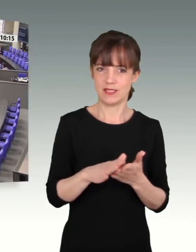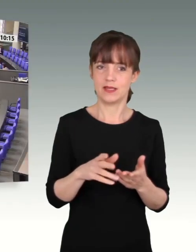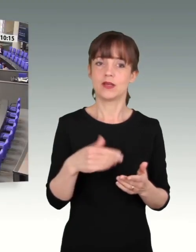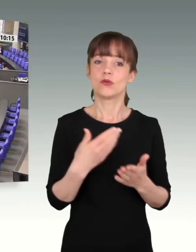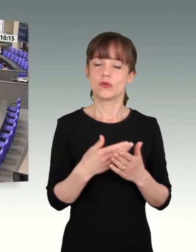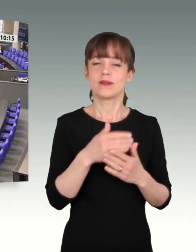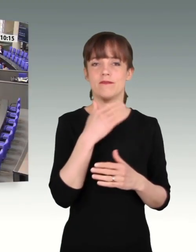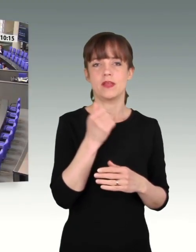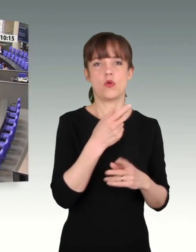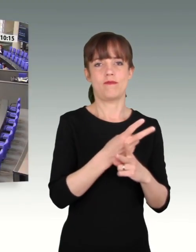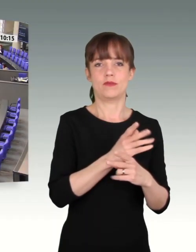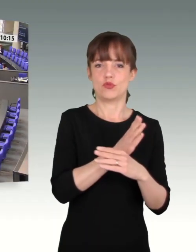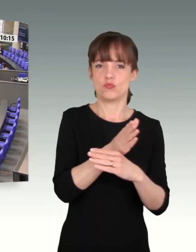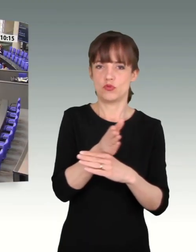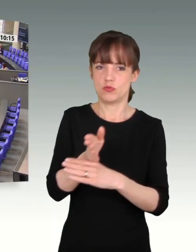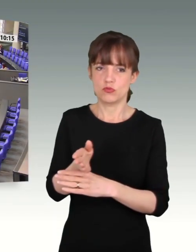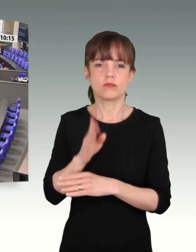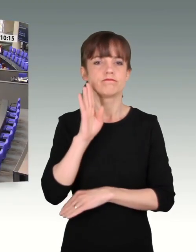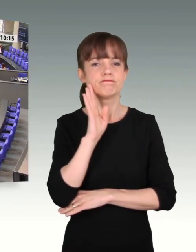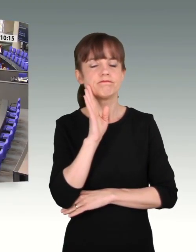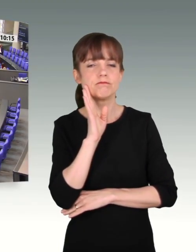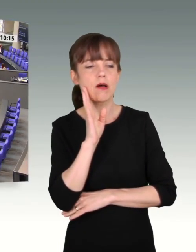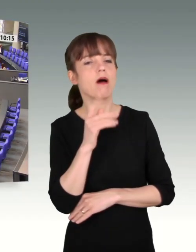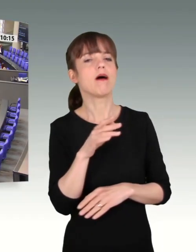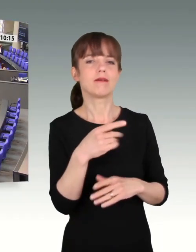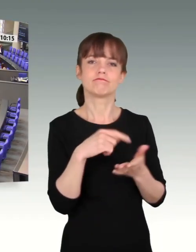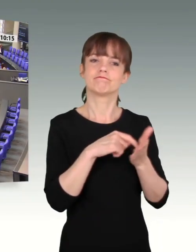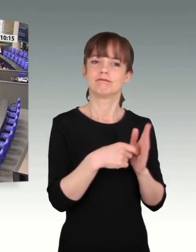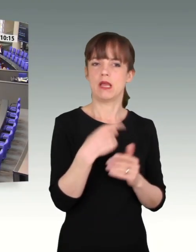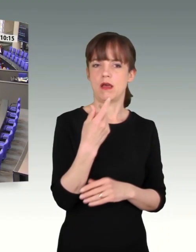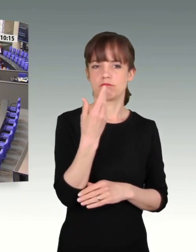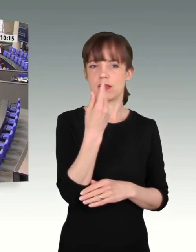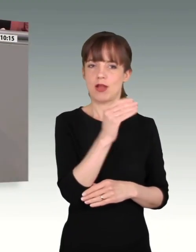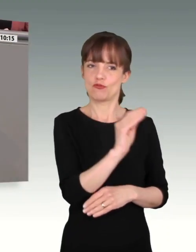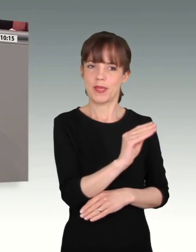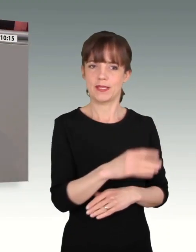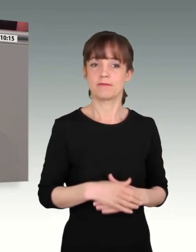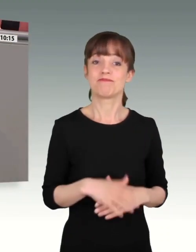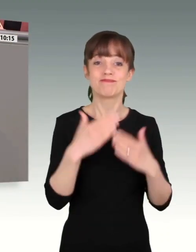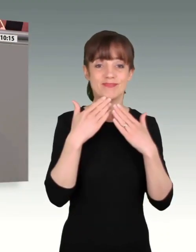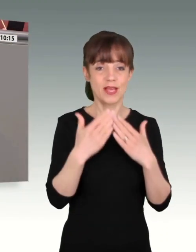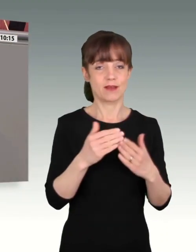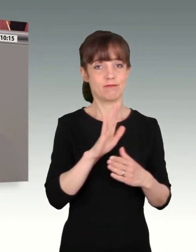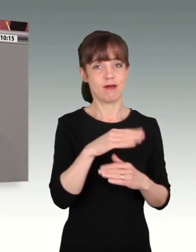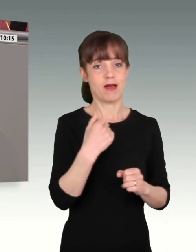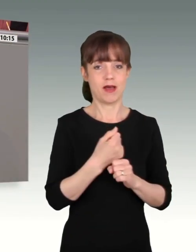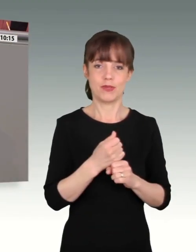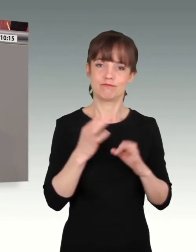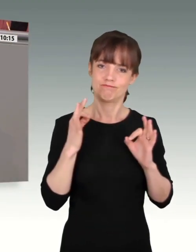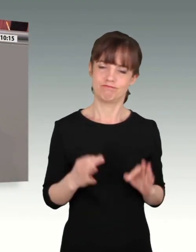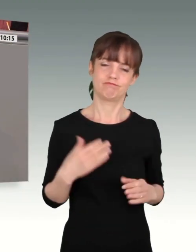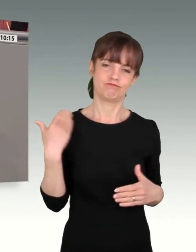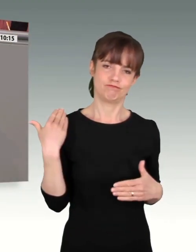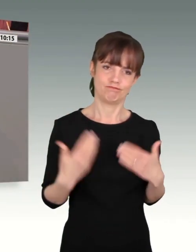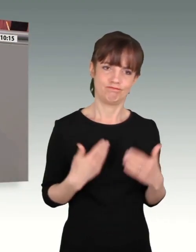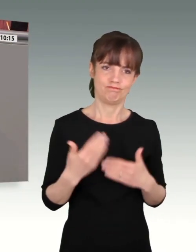So, und jetzt muss ich noch ein paar Dinge klarstellen. Frau Nastitsch, ich finde es unangemessen, dass Sie der Wehrbeauftragten hier unterstellen, Ihren